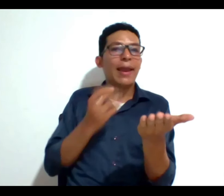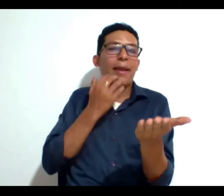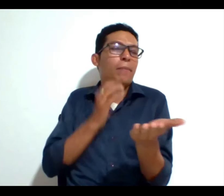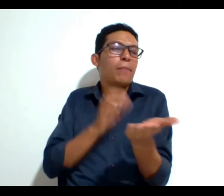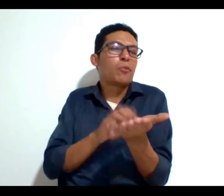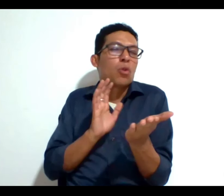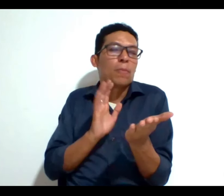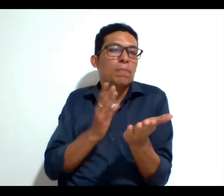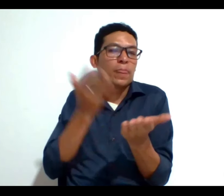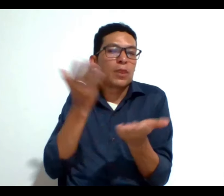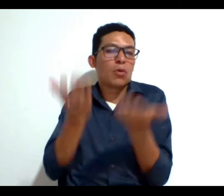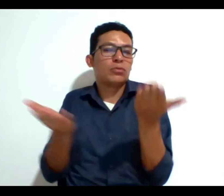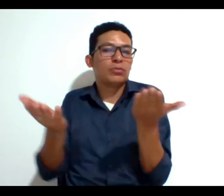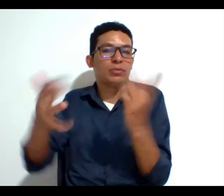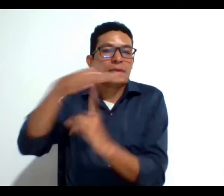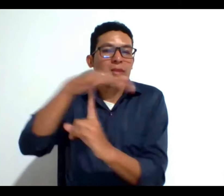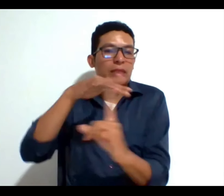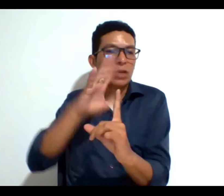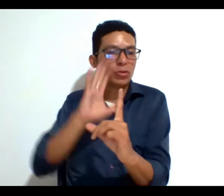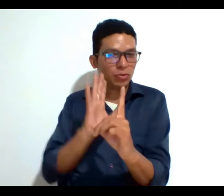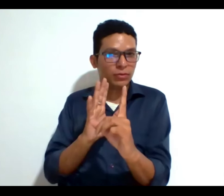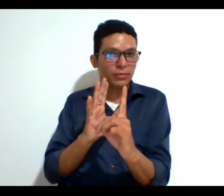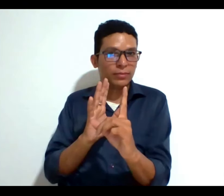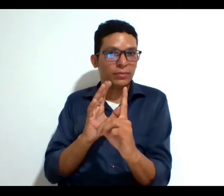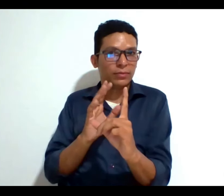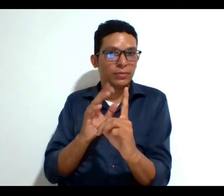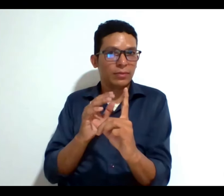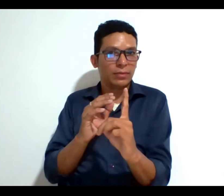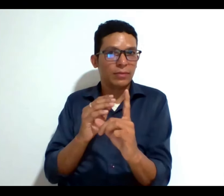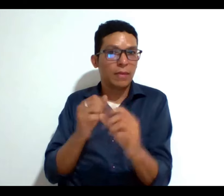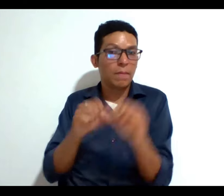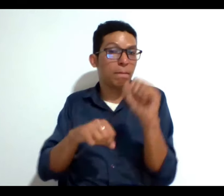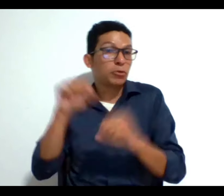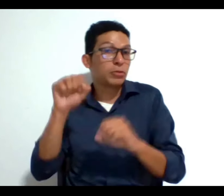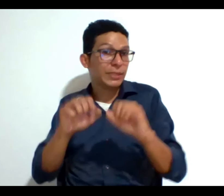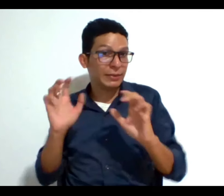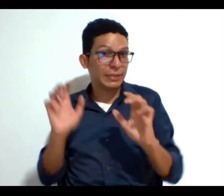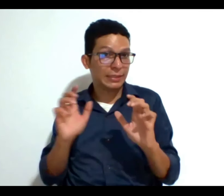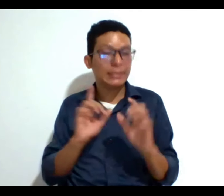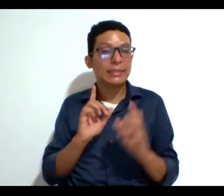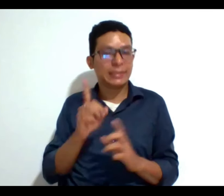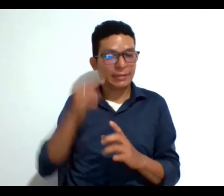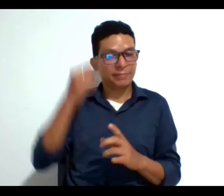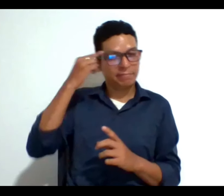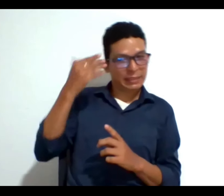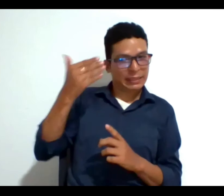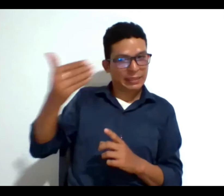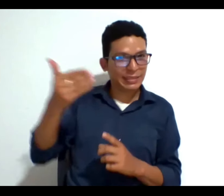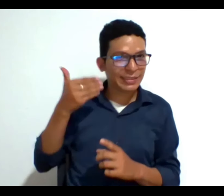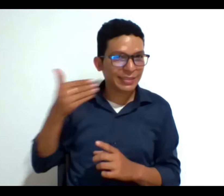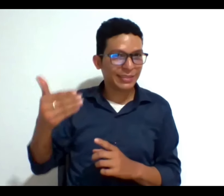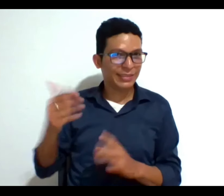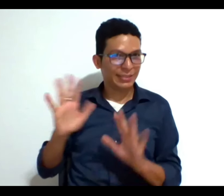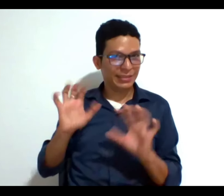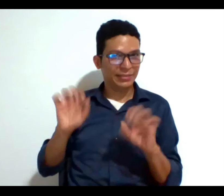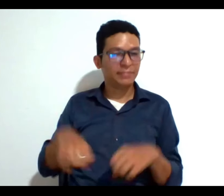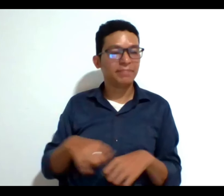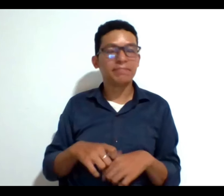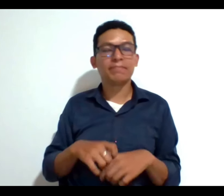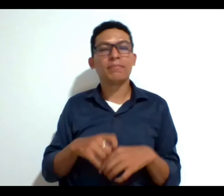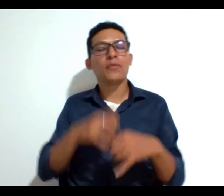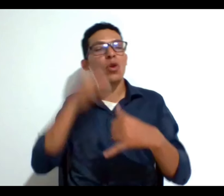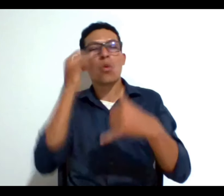escenarios entre determinados contextos y determinadas probabilidades así se evalúa el raciocinio a grandes rasgos y por último